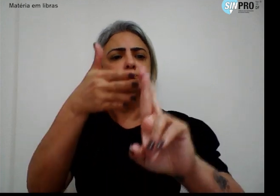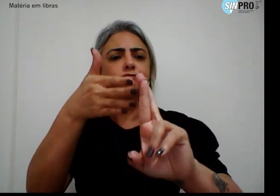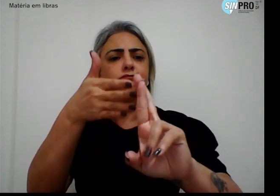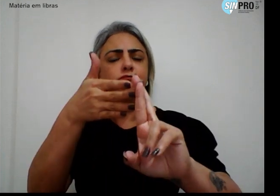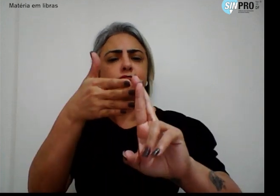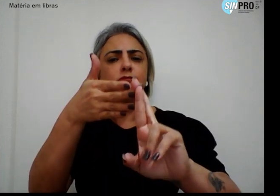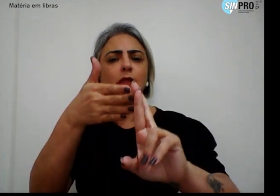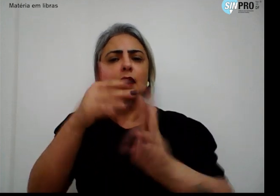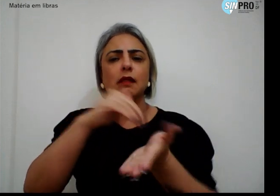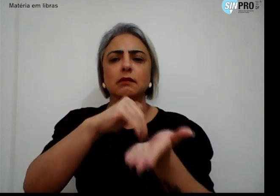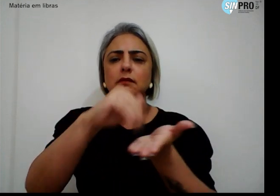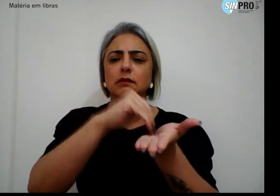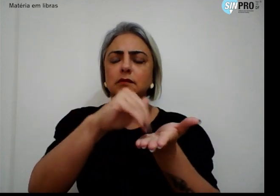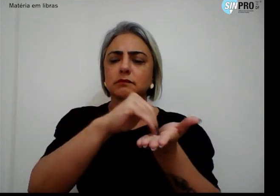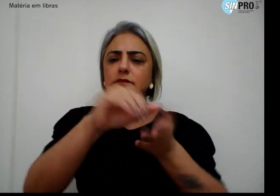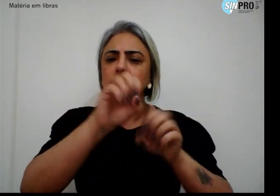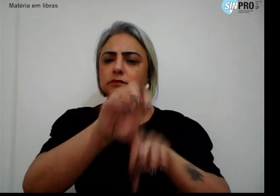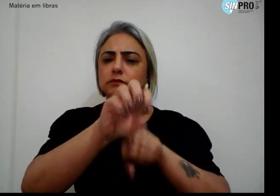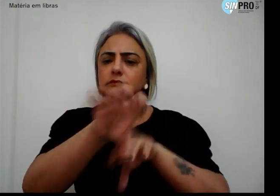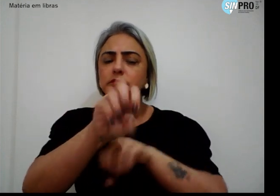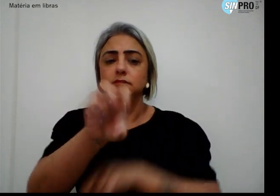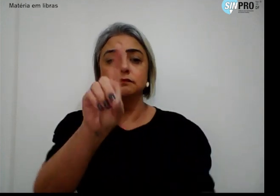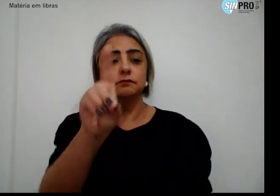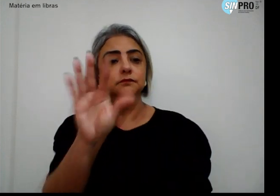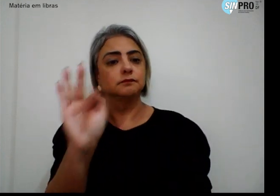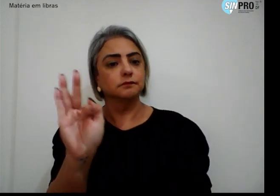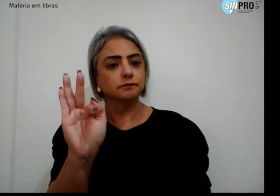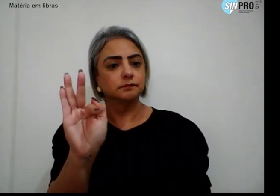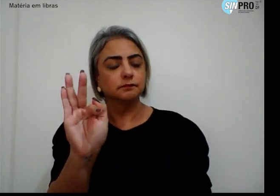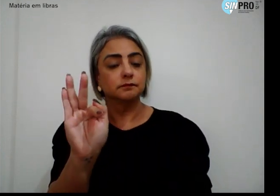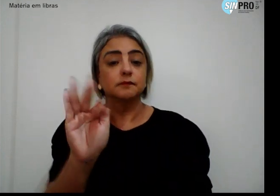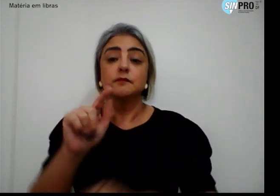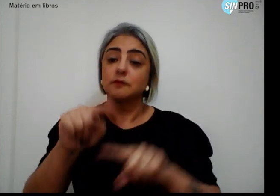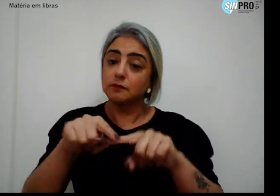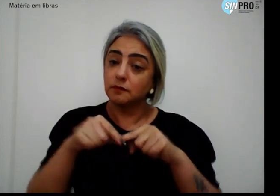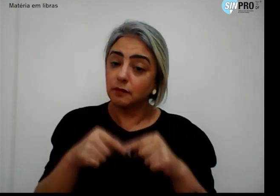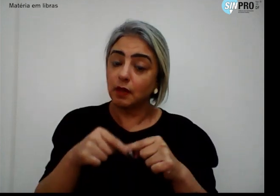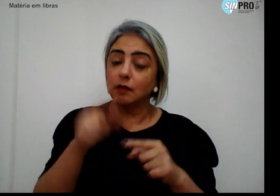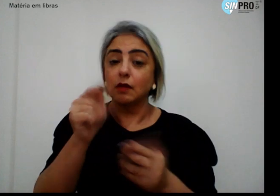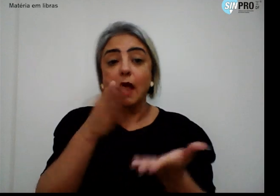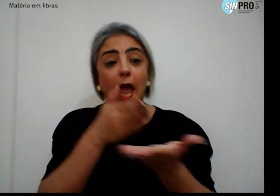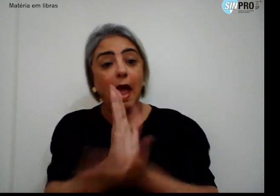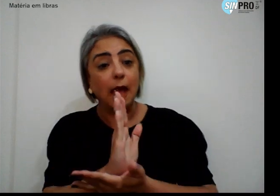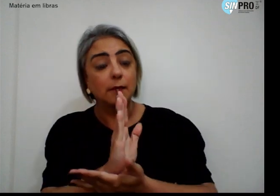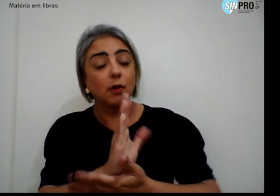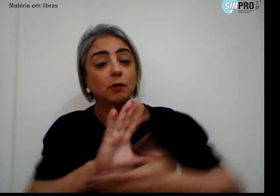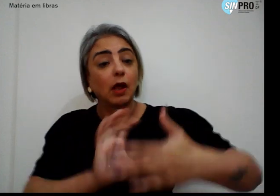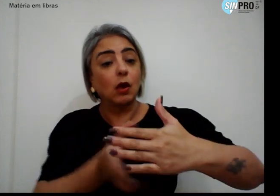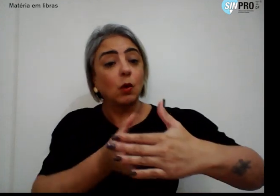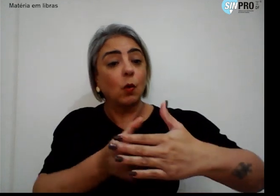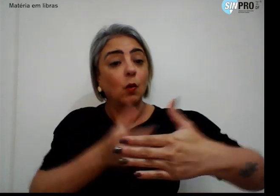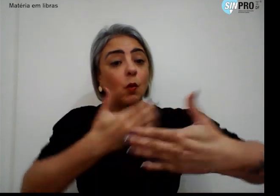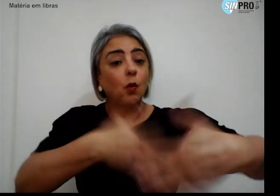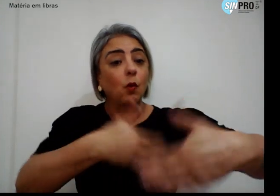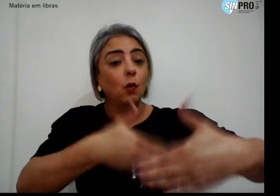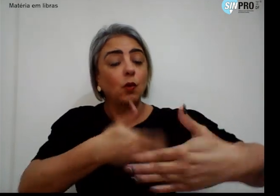Secretaria de Educação do Distrito Federal, pois foi aprovado em concurso público. O